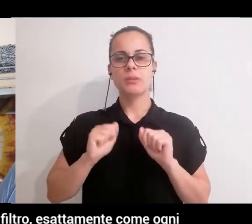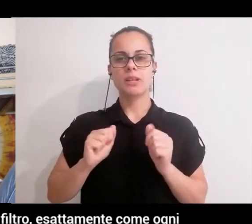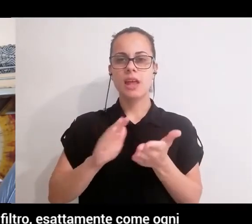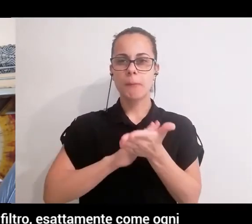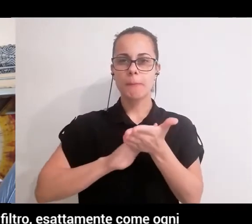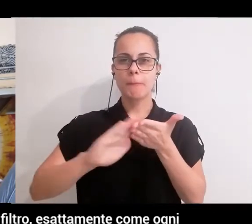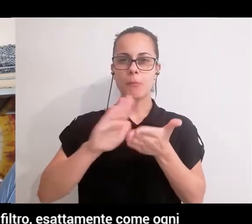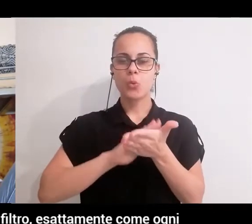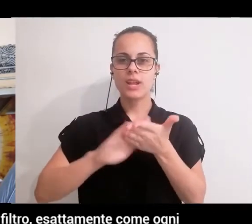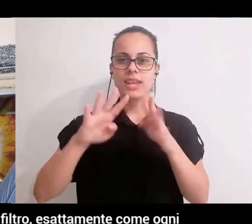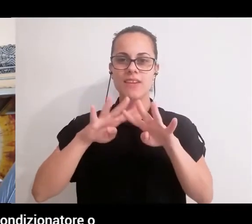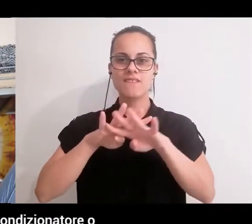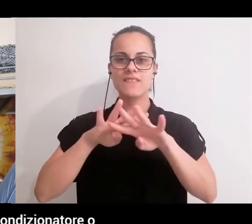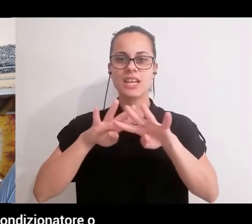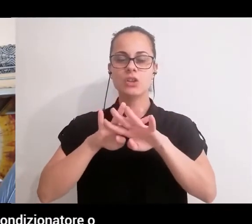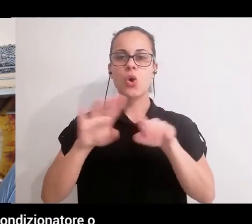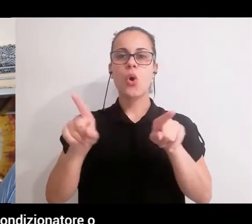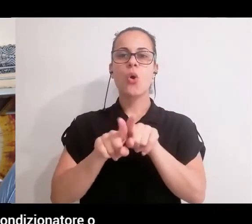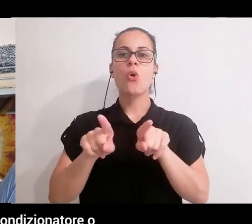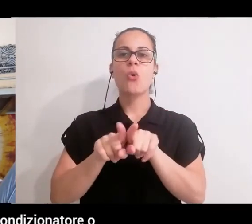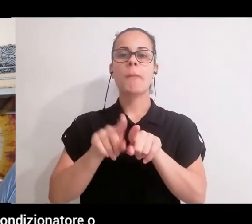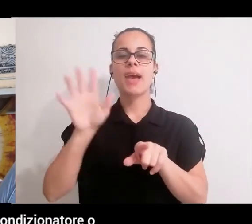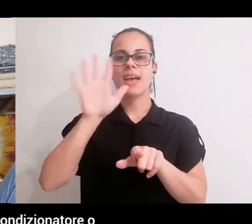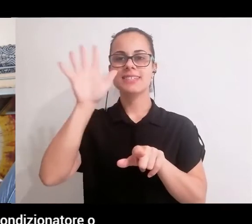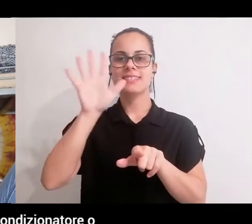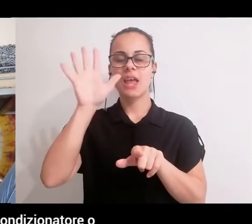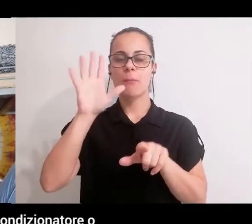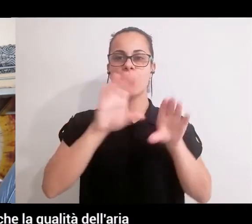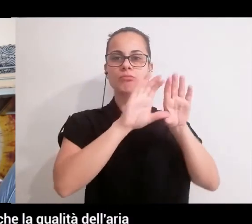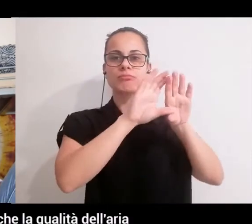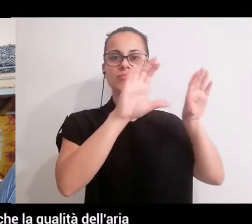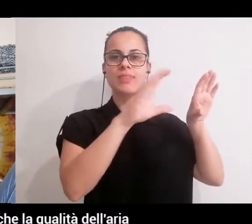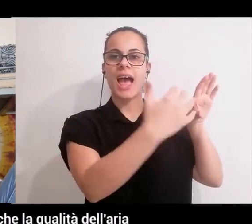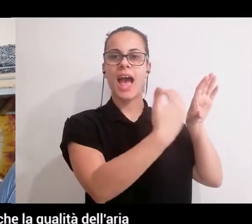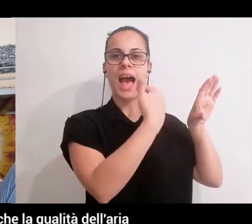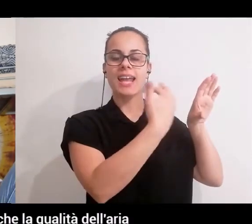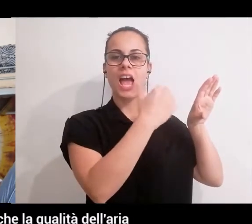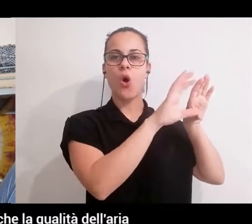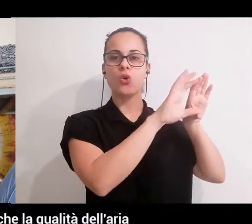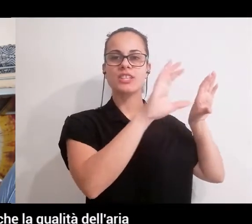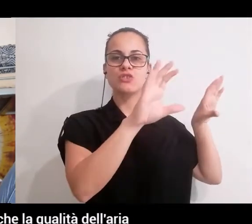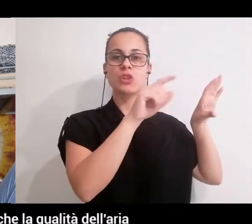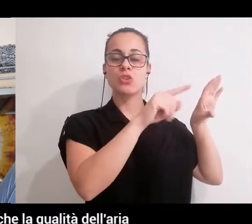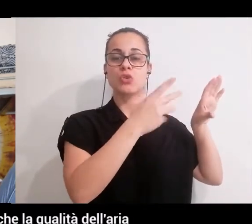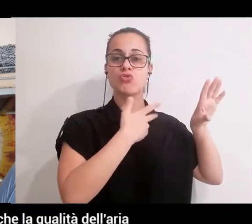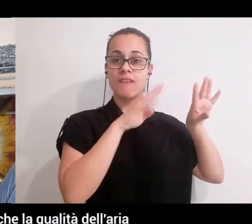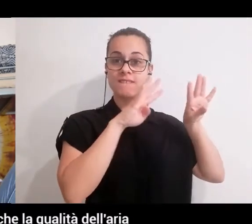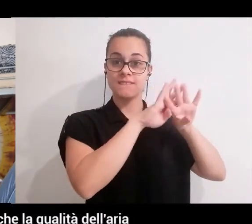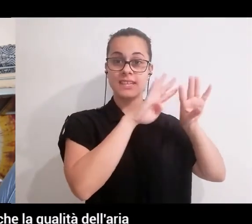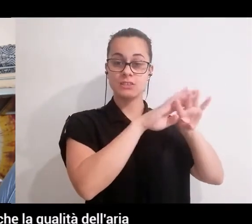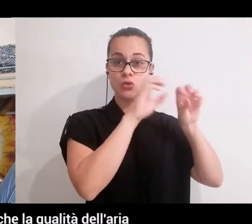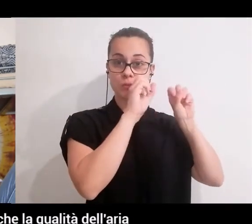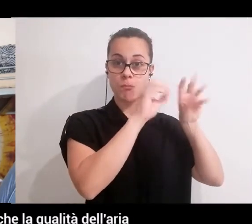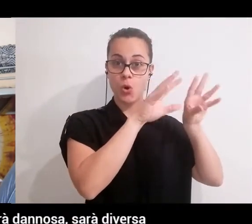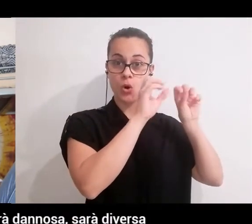filtro, esattamente come ogni tanto si fa la manutenzione del filtro del condizionatore della macchina. Se quel filtro è sporco anche la